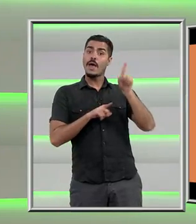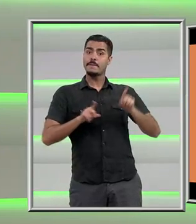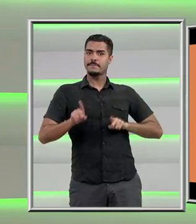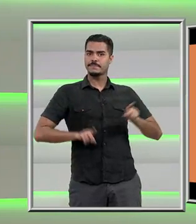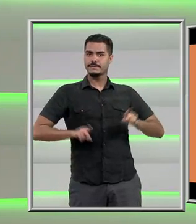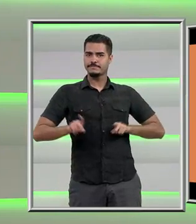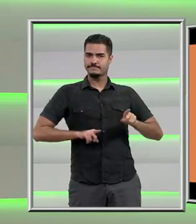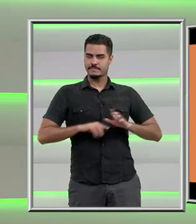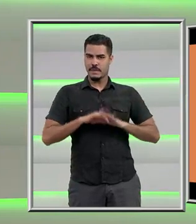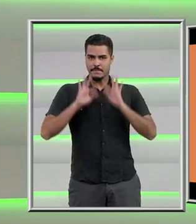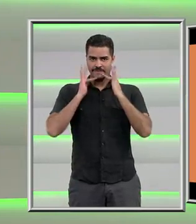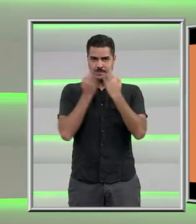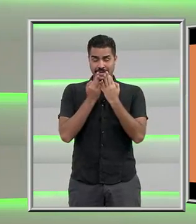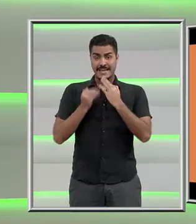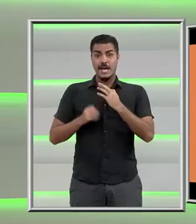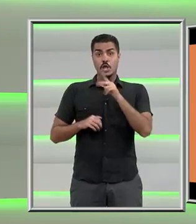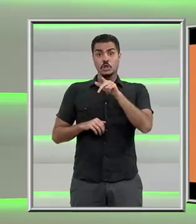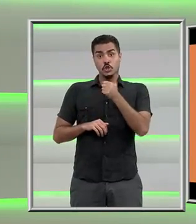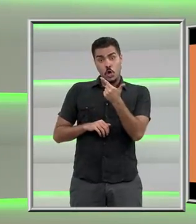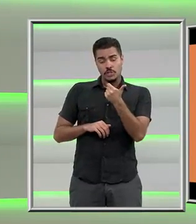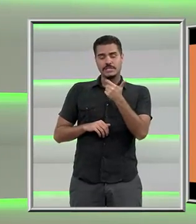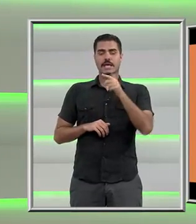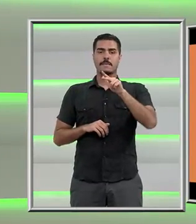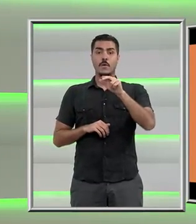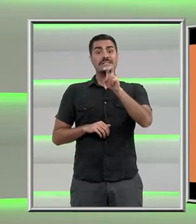cujos cinco são deficientes visuais.